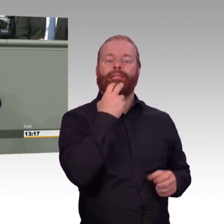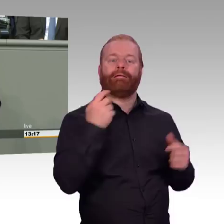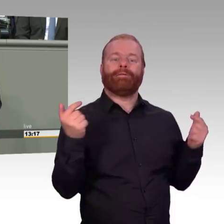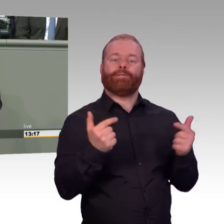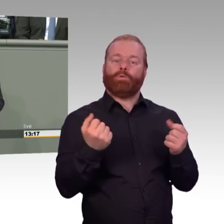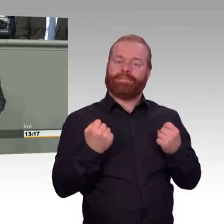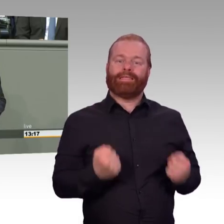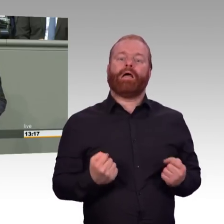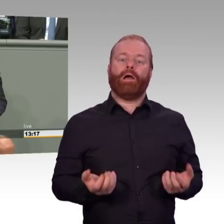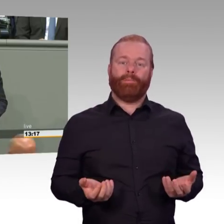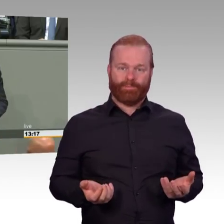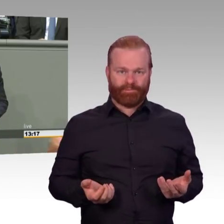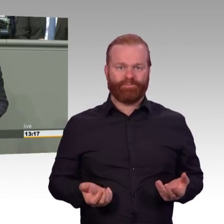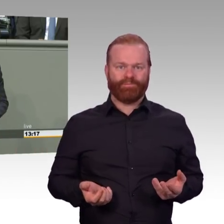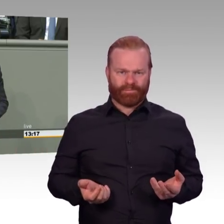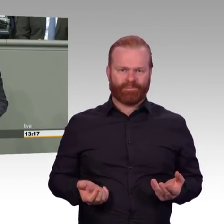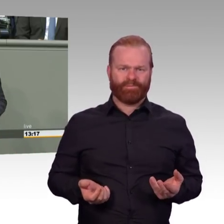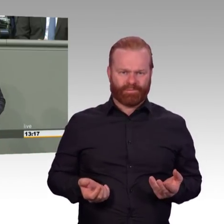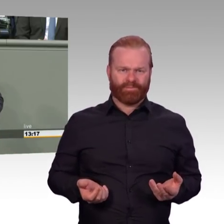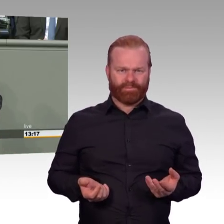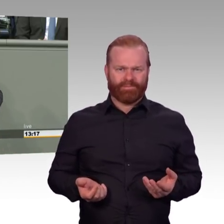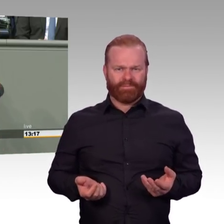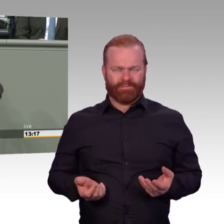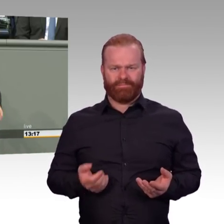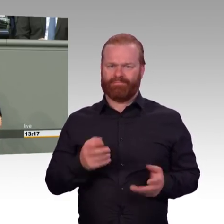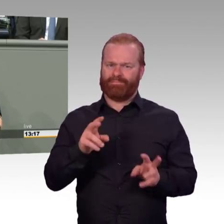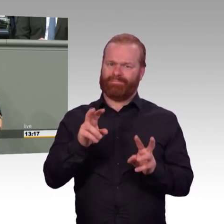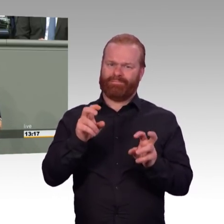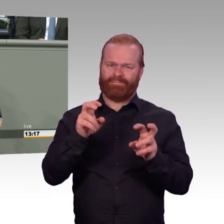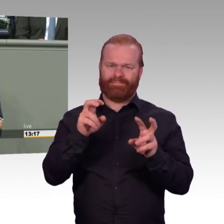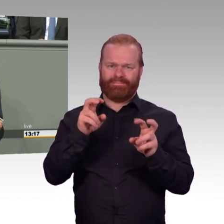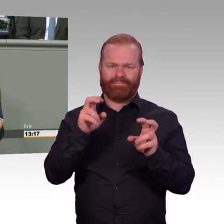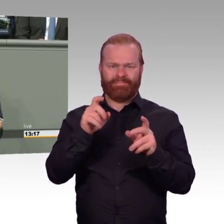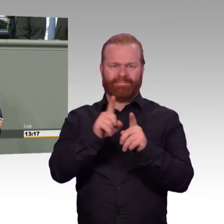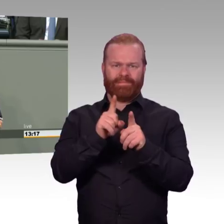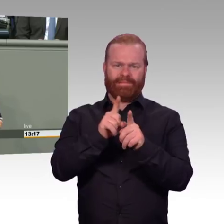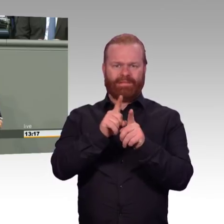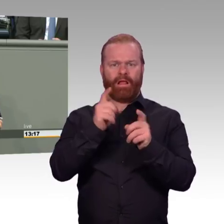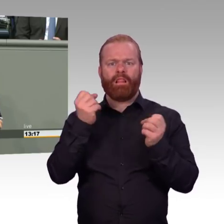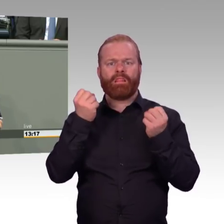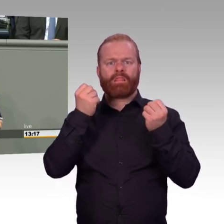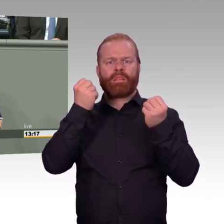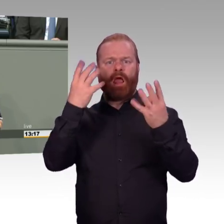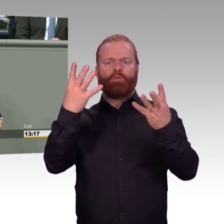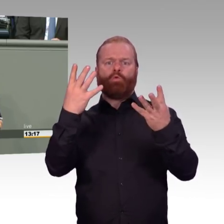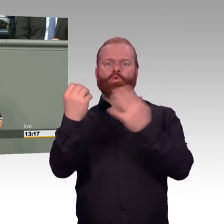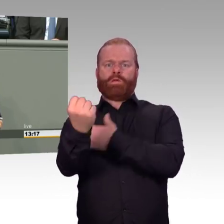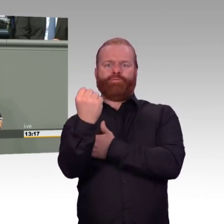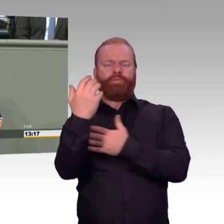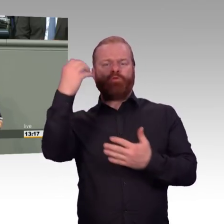Politik machen. Niemand kann das, egal welchen Größenwahn Ihnen zum Beispiel die ganze Welt retten zu wollen, befallen hat. Wenn Sie schon